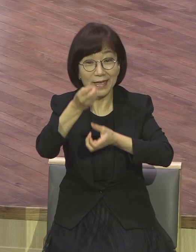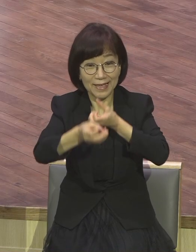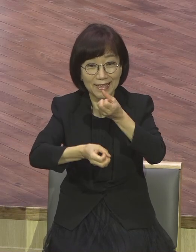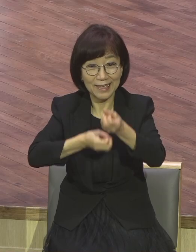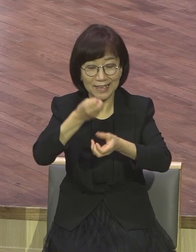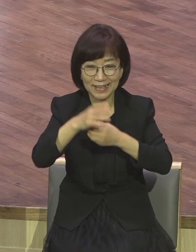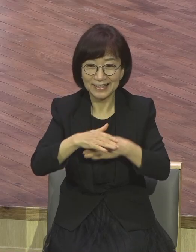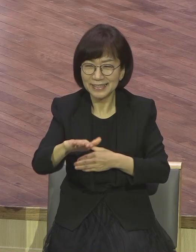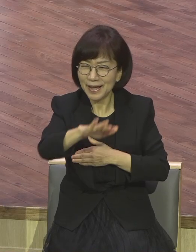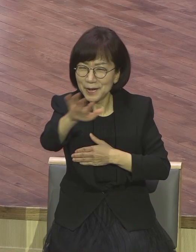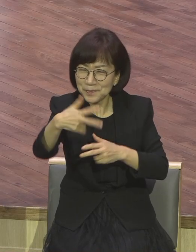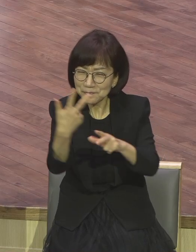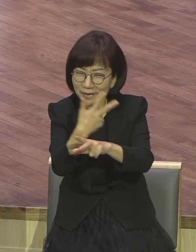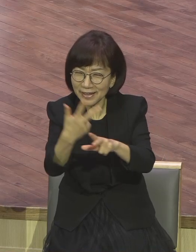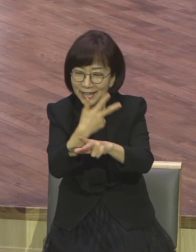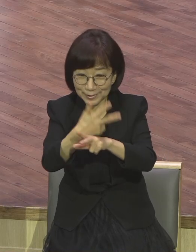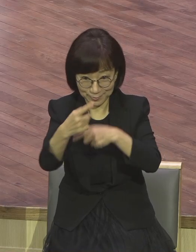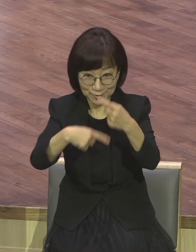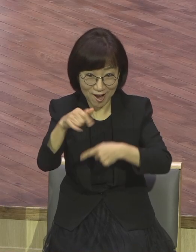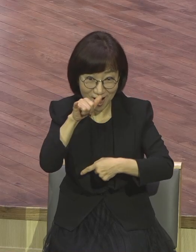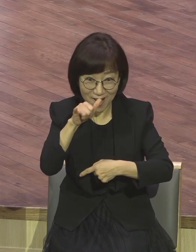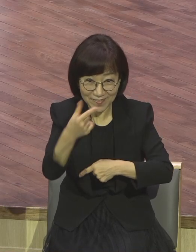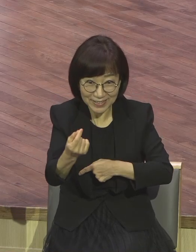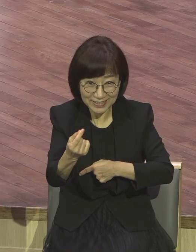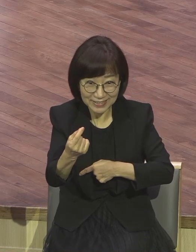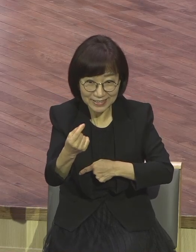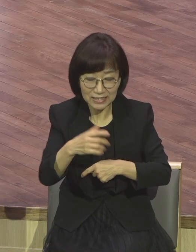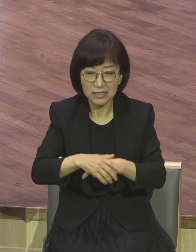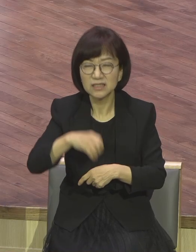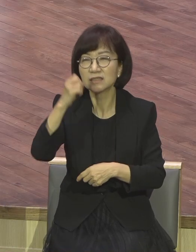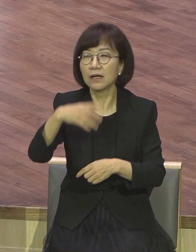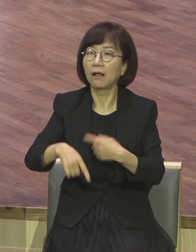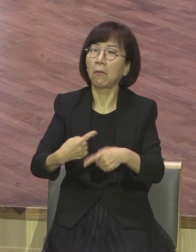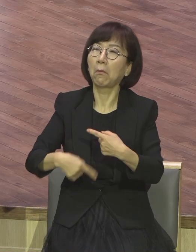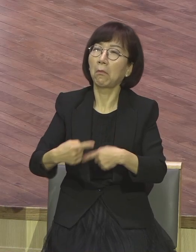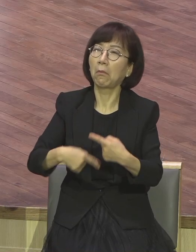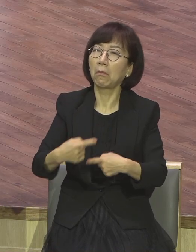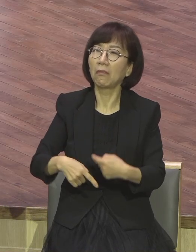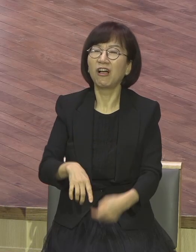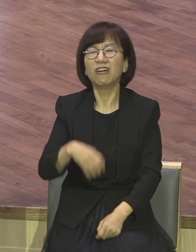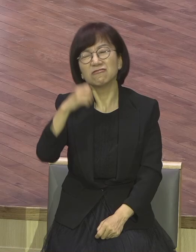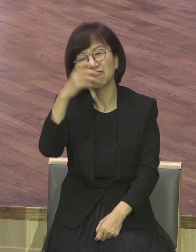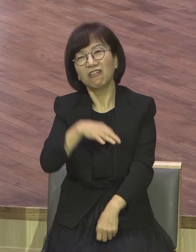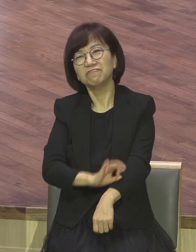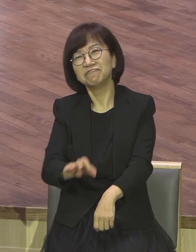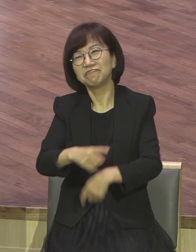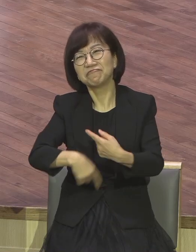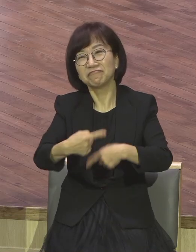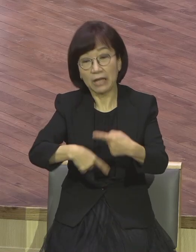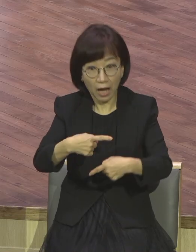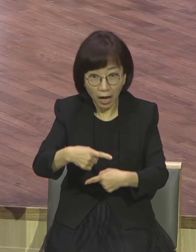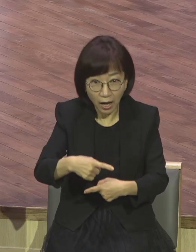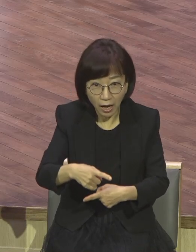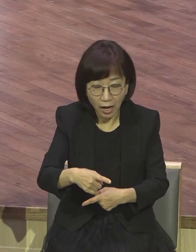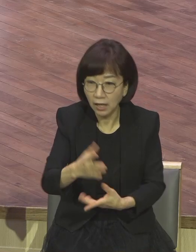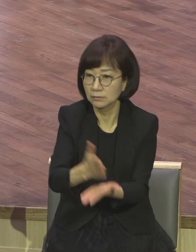매주 고백하는 그 고백이 연불이어듯이 강가구시 하면 또 여러분이 또 속은 거예요.